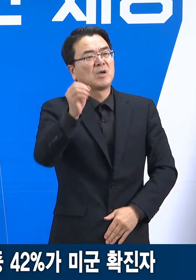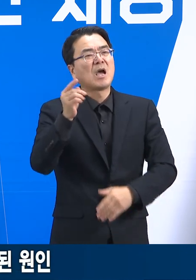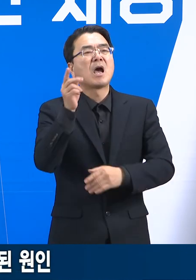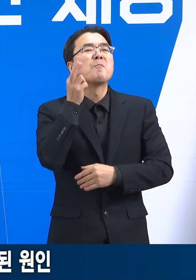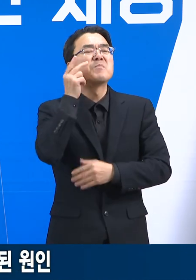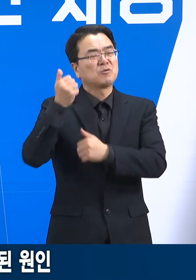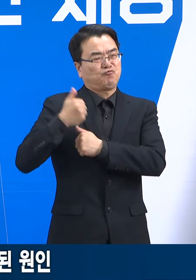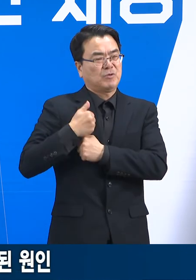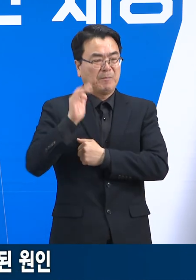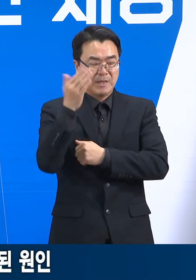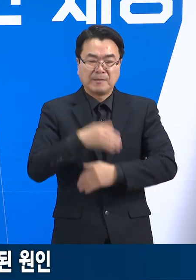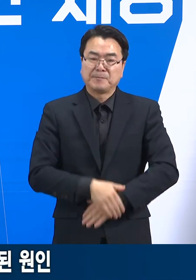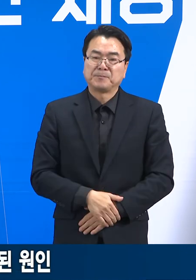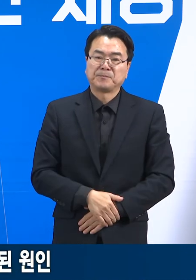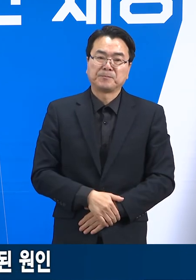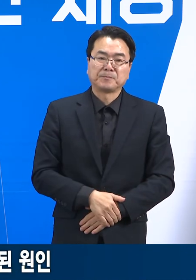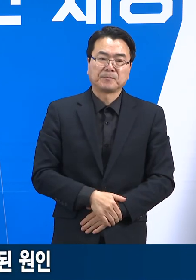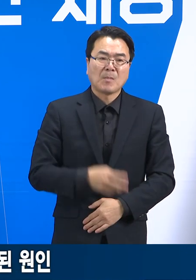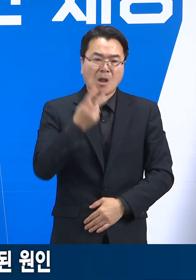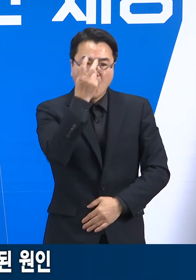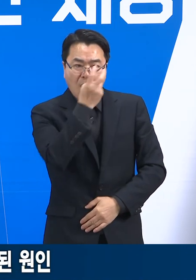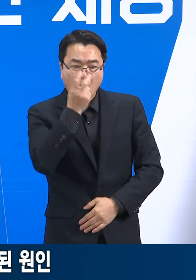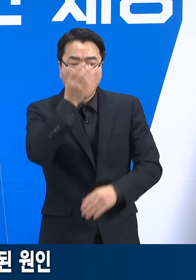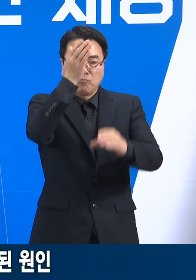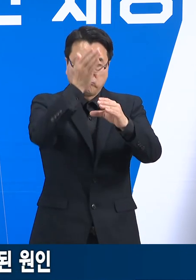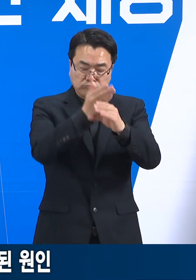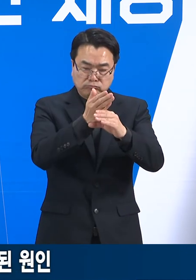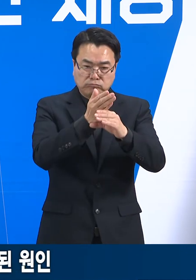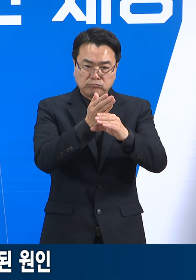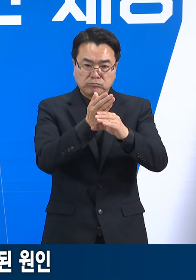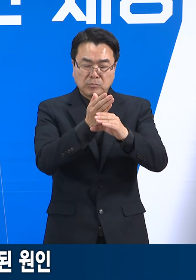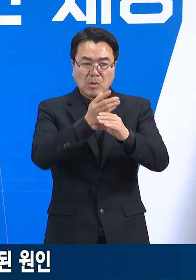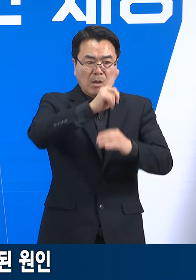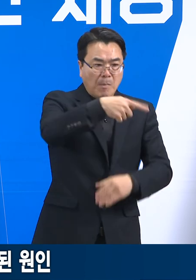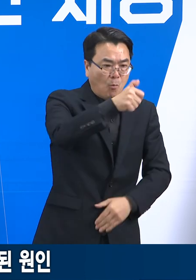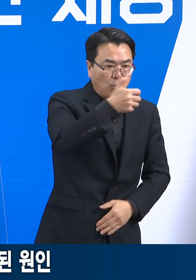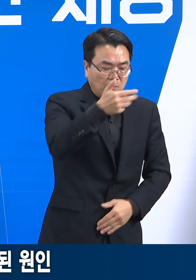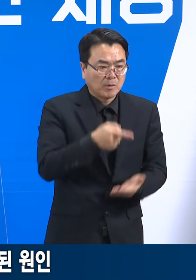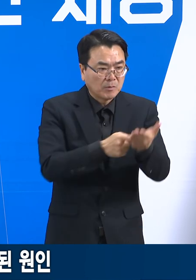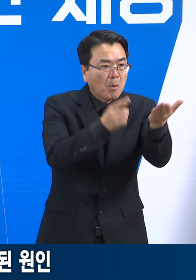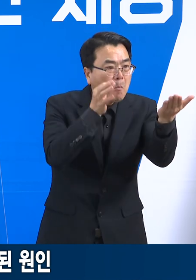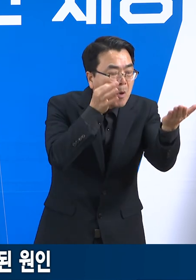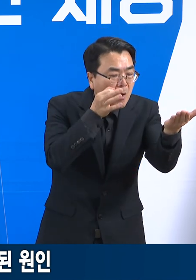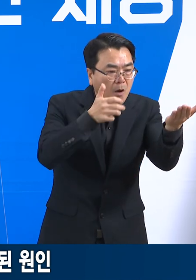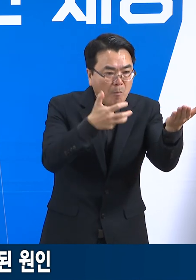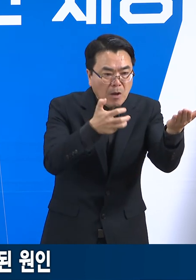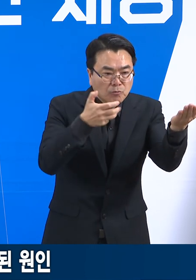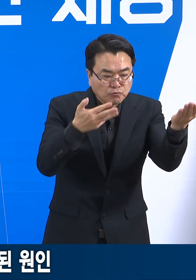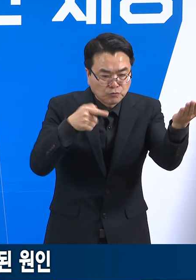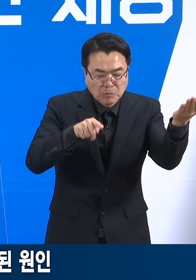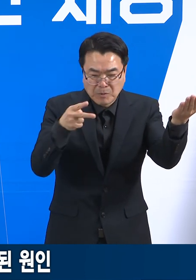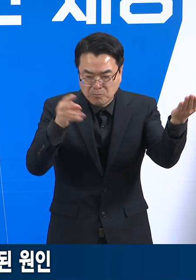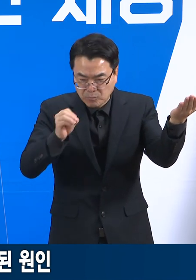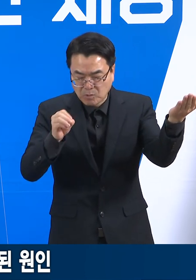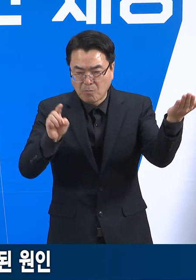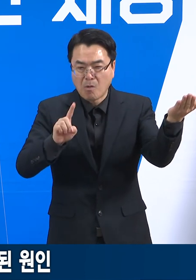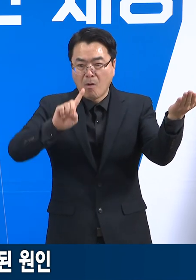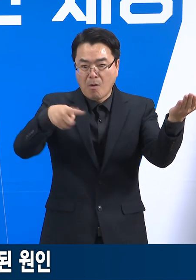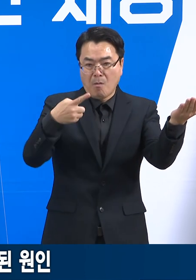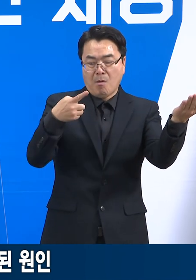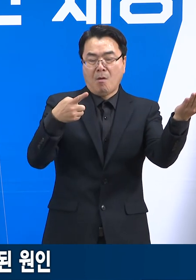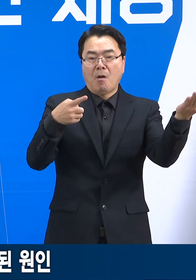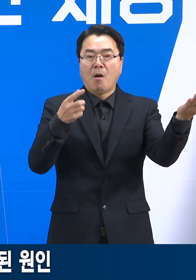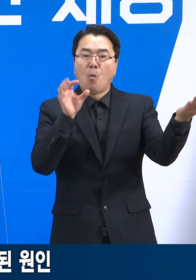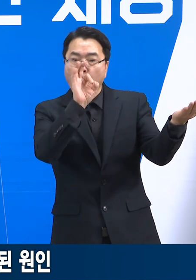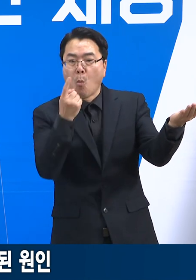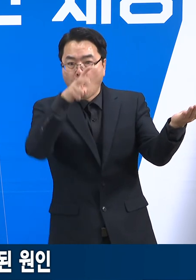특히 오미크론 검사 건수를 의뢰한 158건 중 89.2%에 해당하는 141건이 오미크론